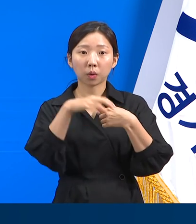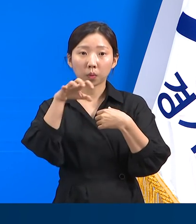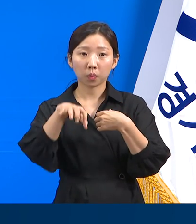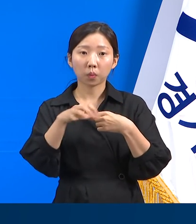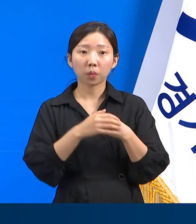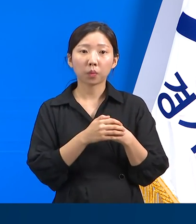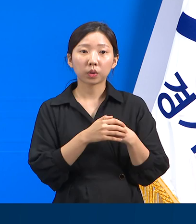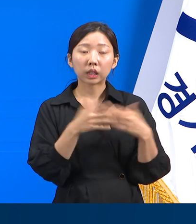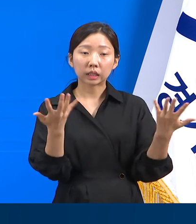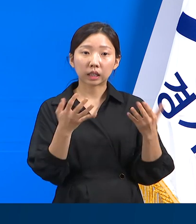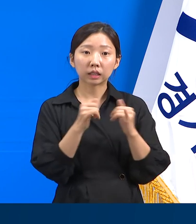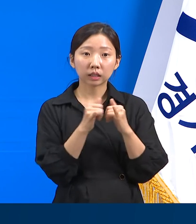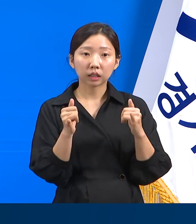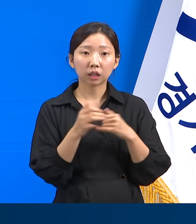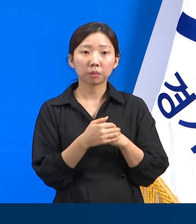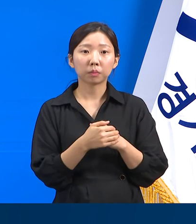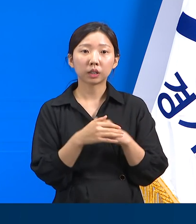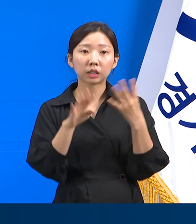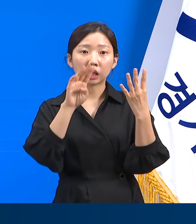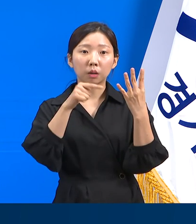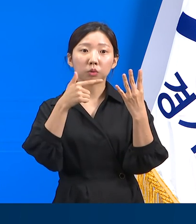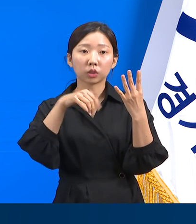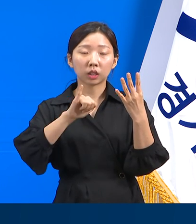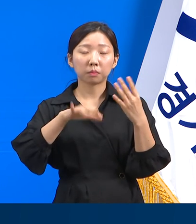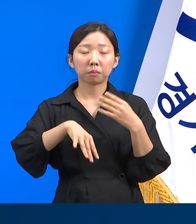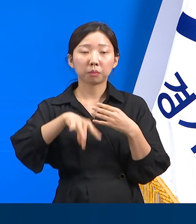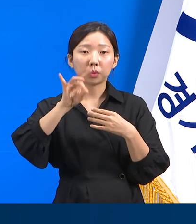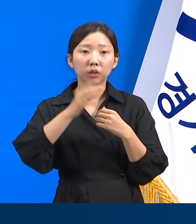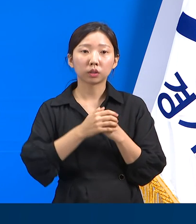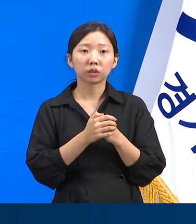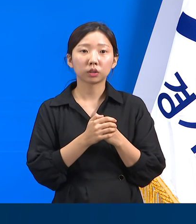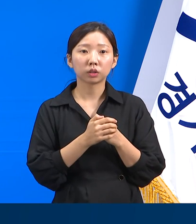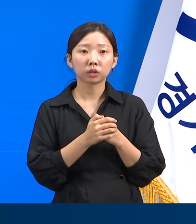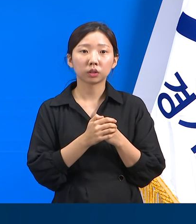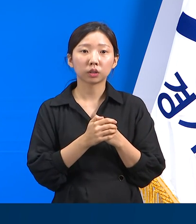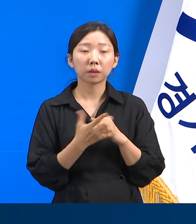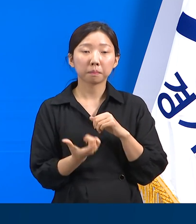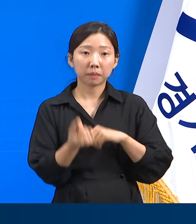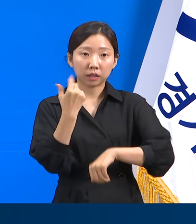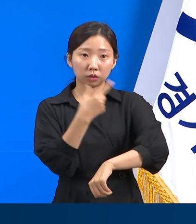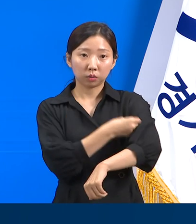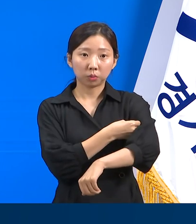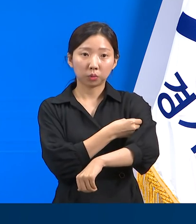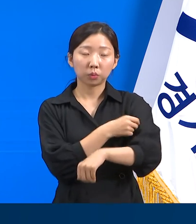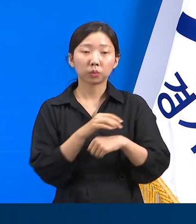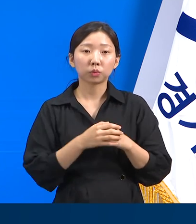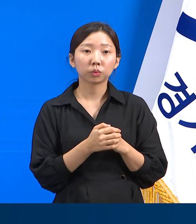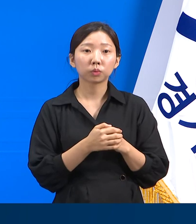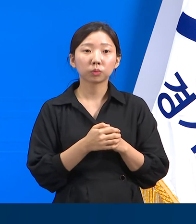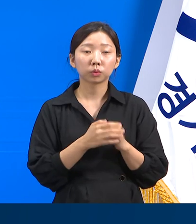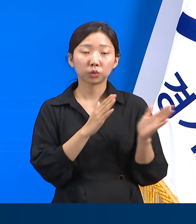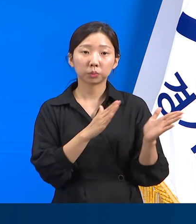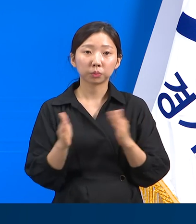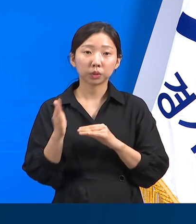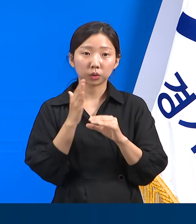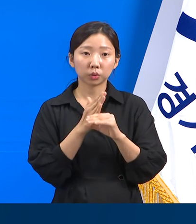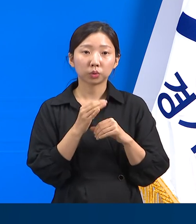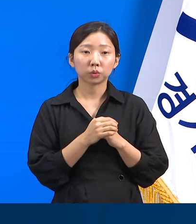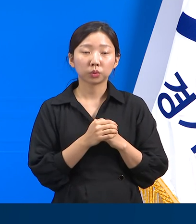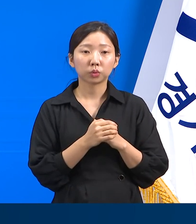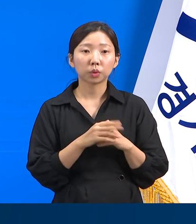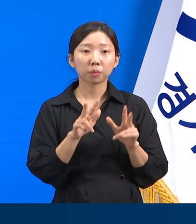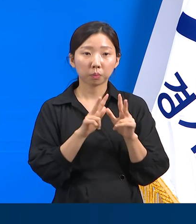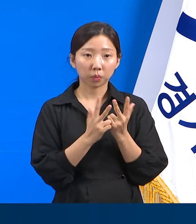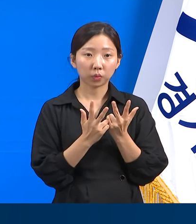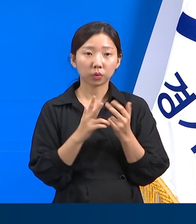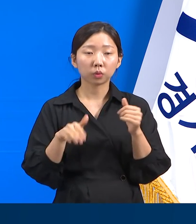등을 대상으로 4분기에 우선적으로 푸스다샷을 접종하는 방안을 준비하고 있습니다. 혼인 및